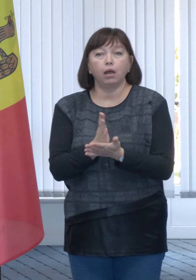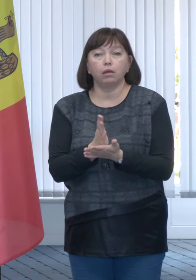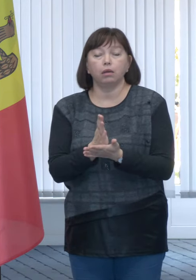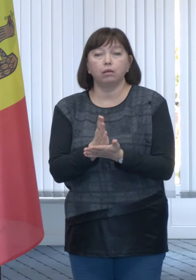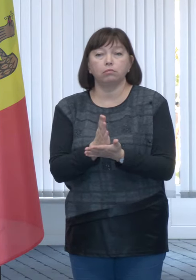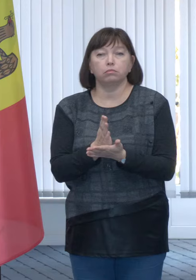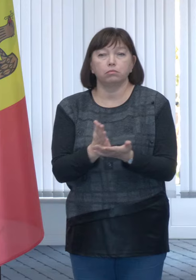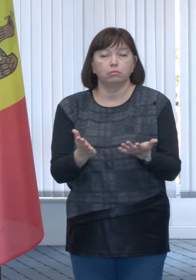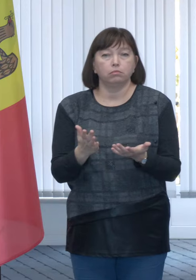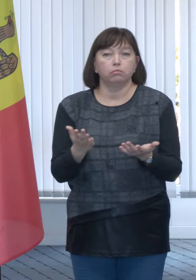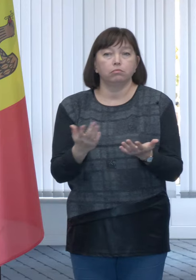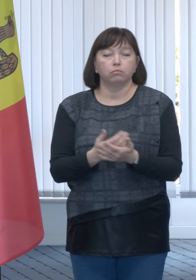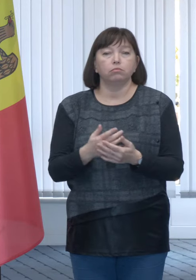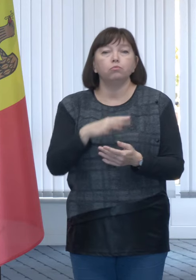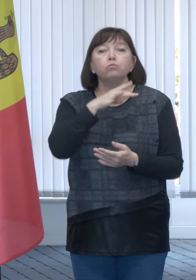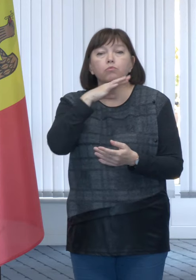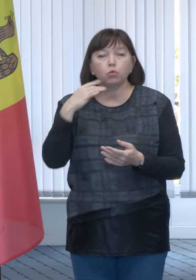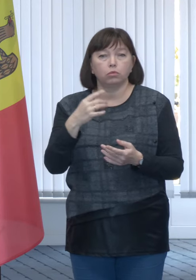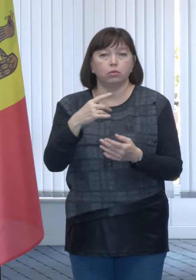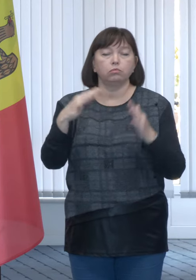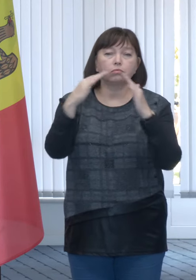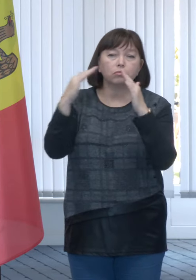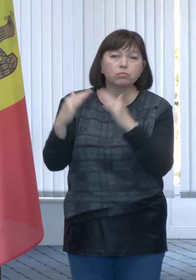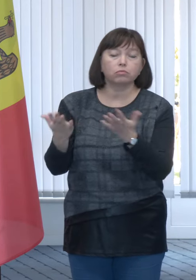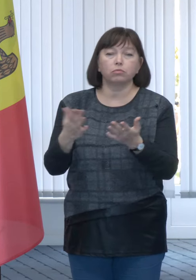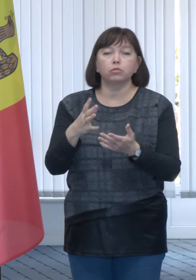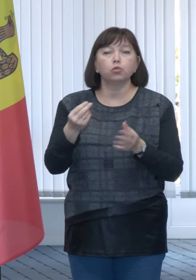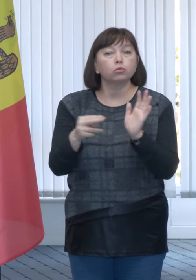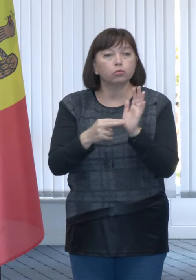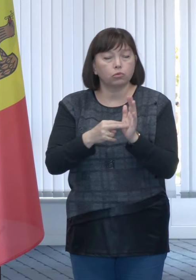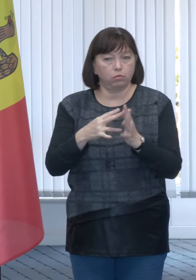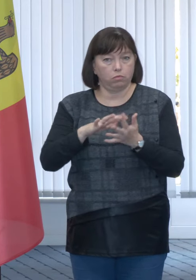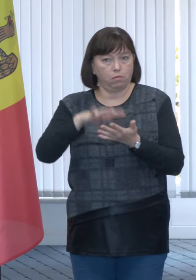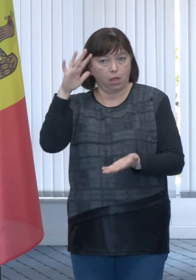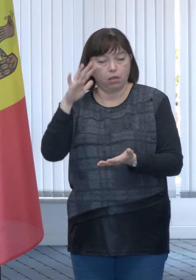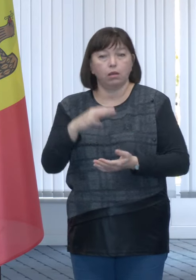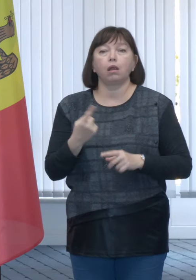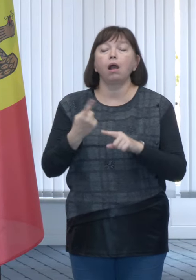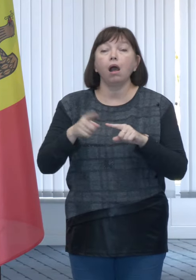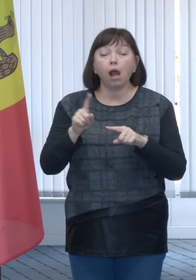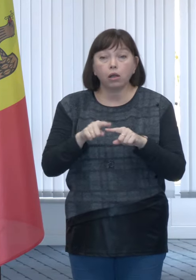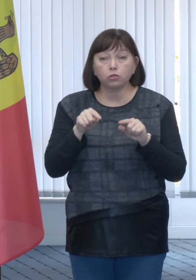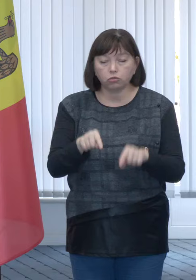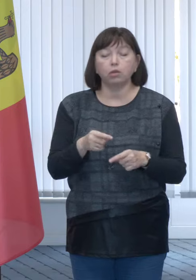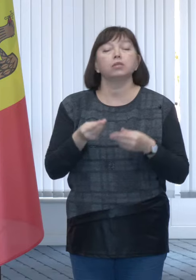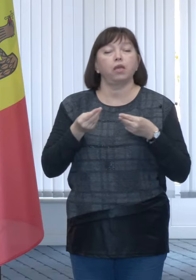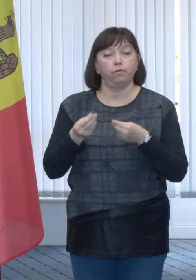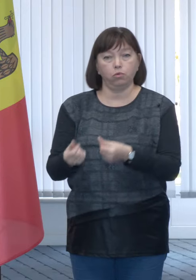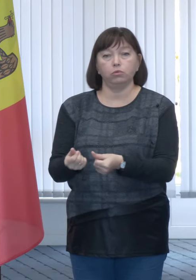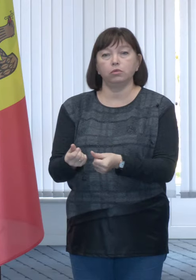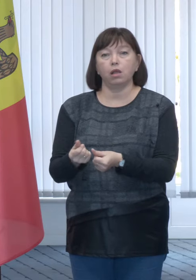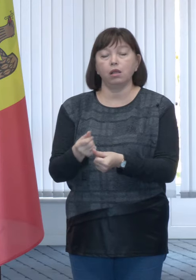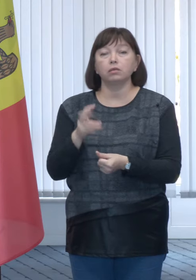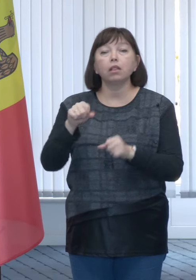un număr mare de proprietăți cu o valoare foarte mare, acest factor influențează